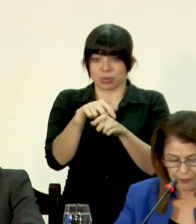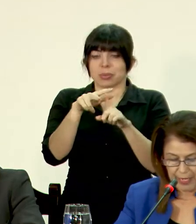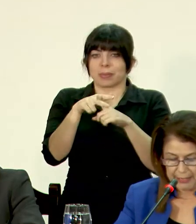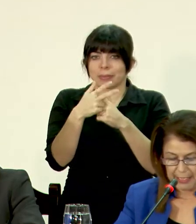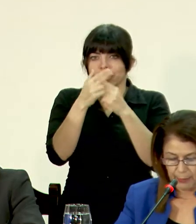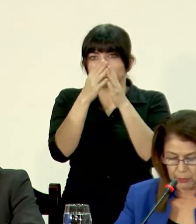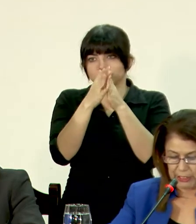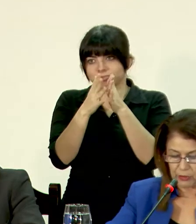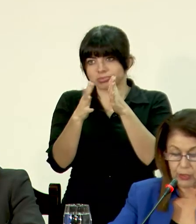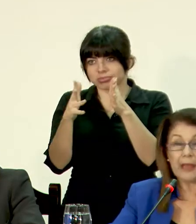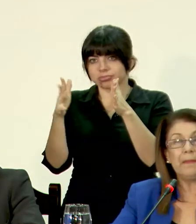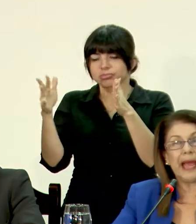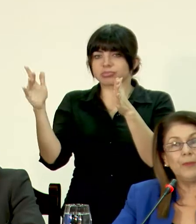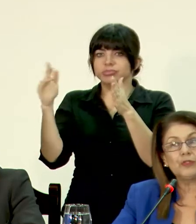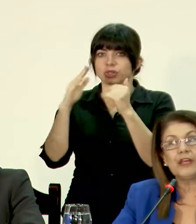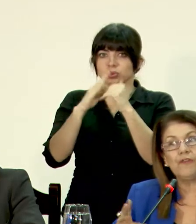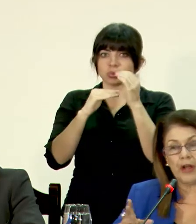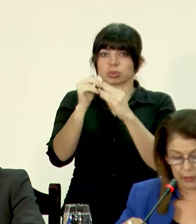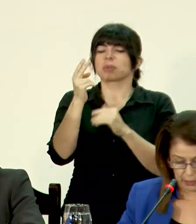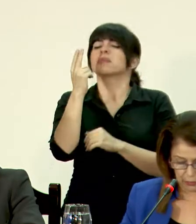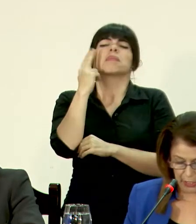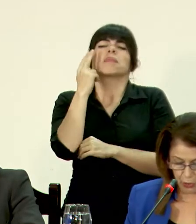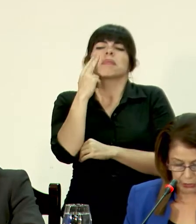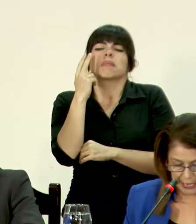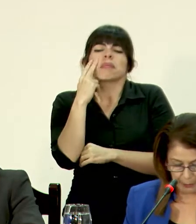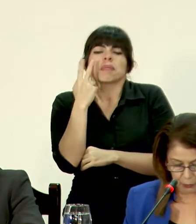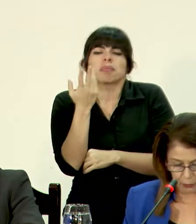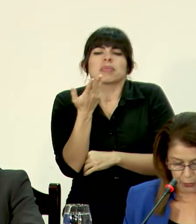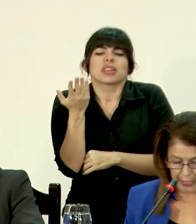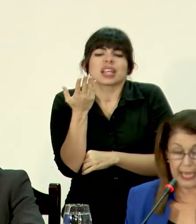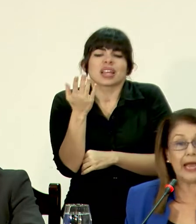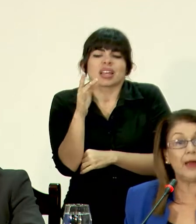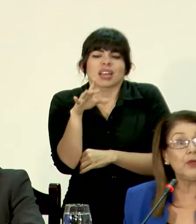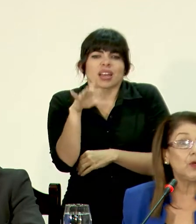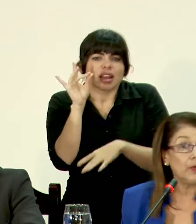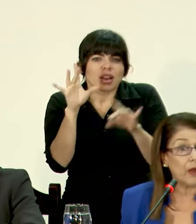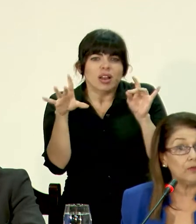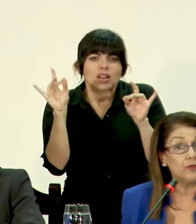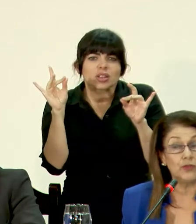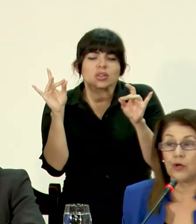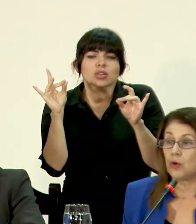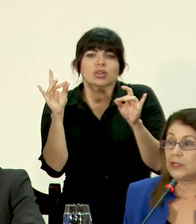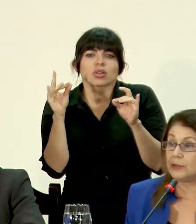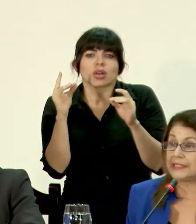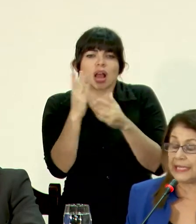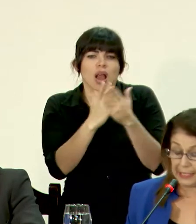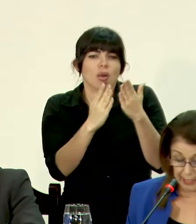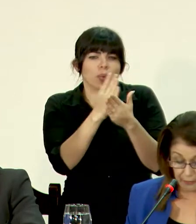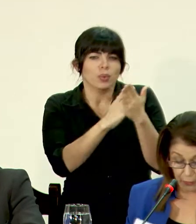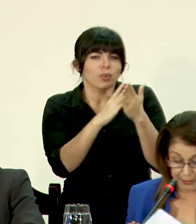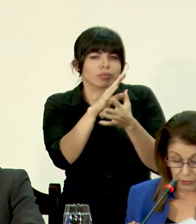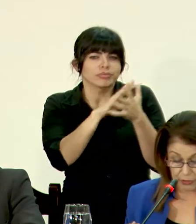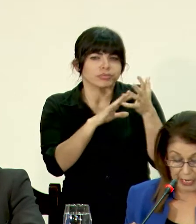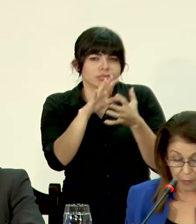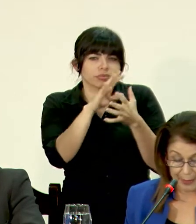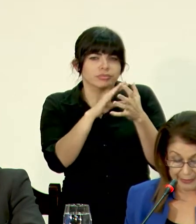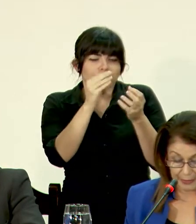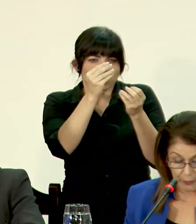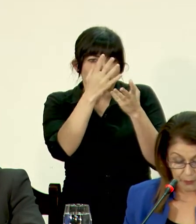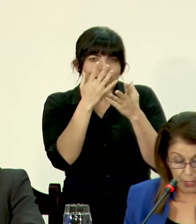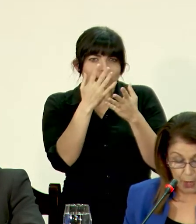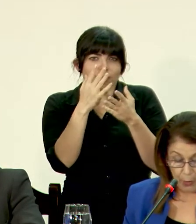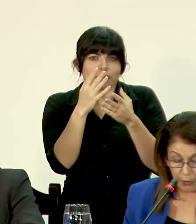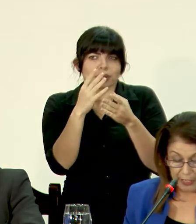ejecución del proyecto. Veamos qué fue lo que nos encontramos, porque ha habido alguna confusión cuando esta información se ha